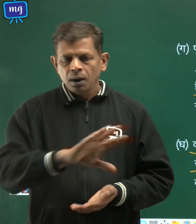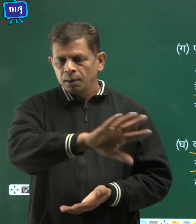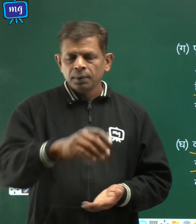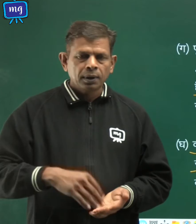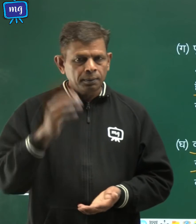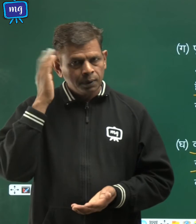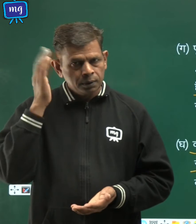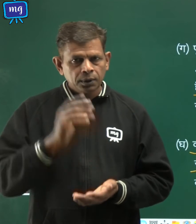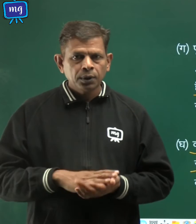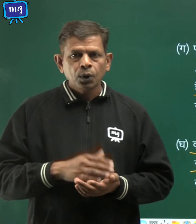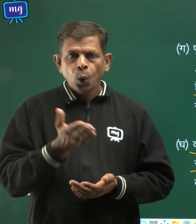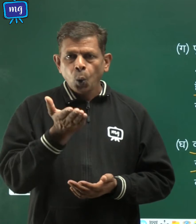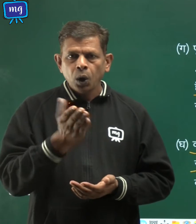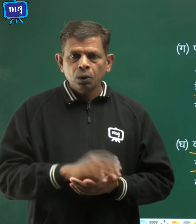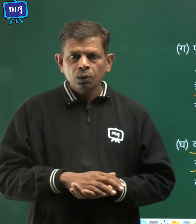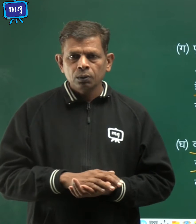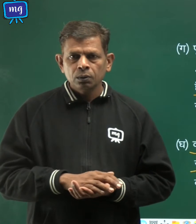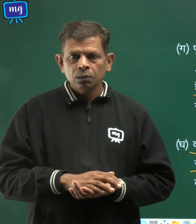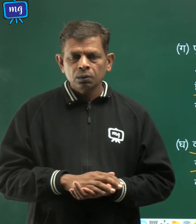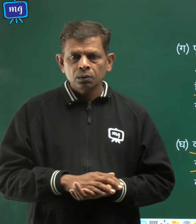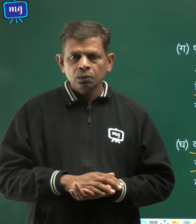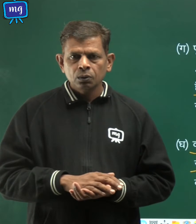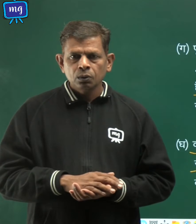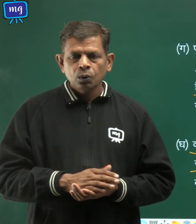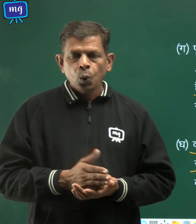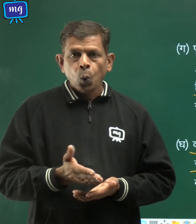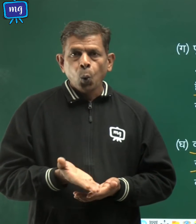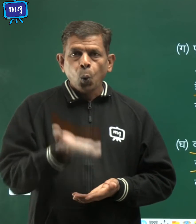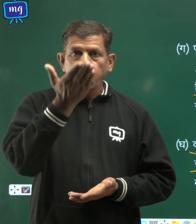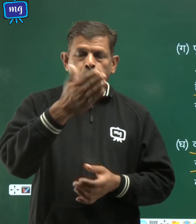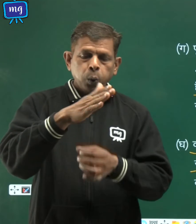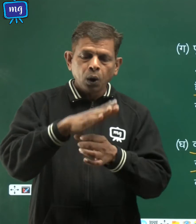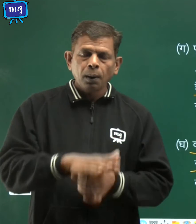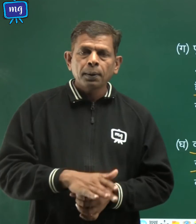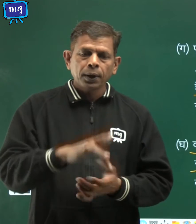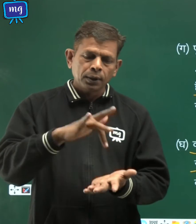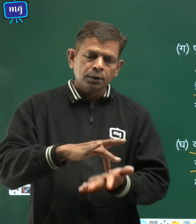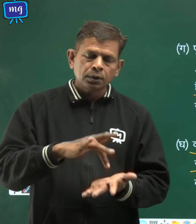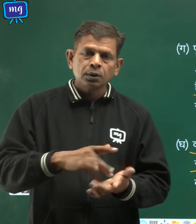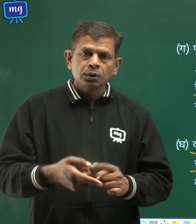कि वायू उच्च दाप के शेत्र से